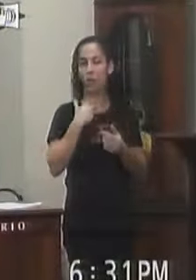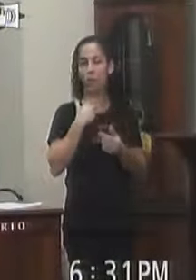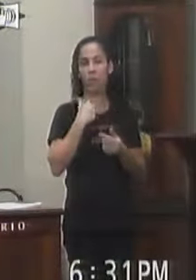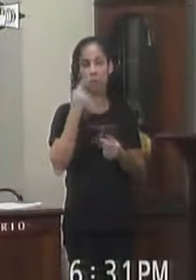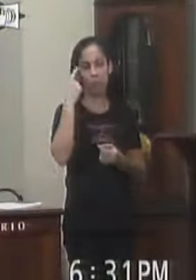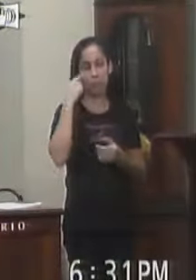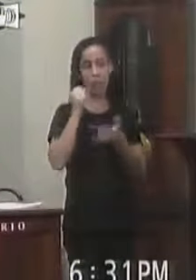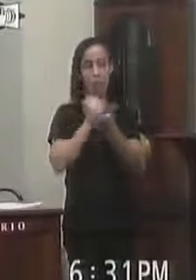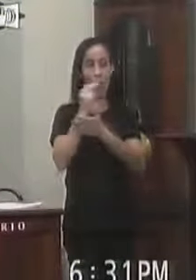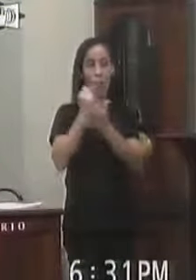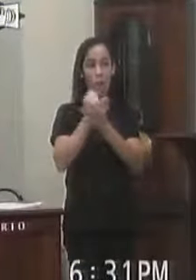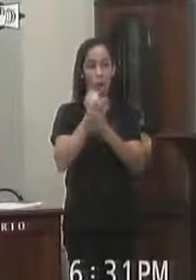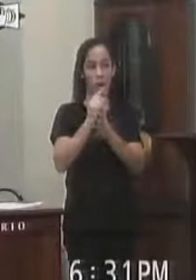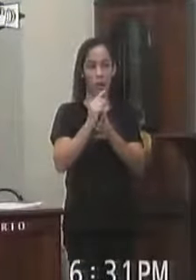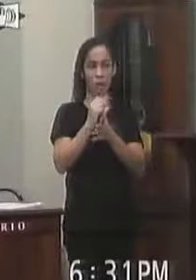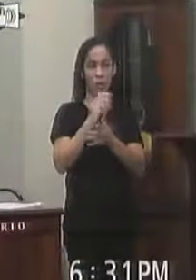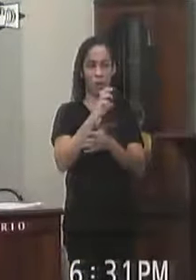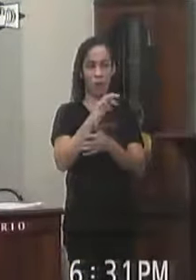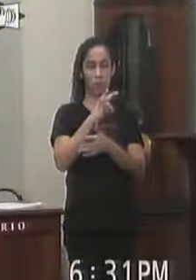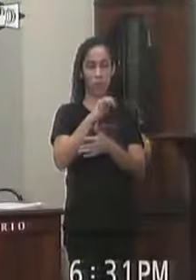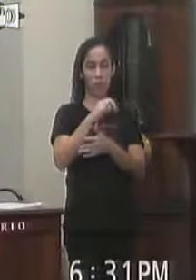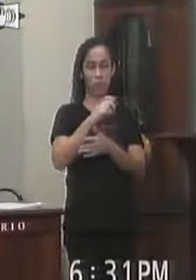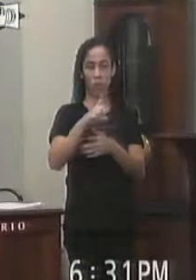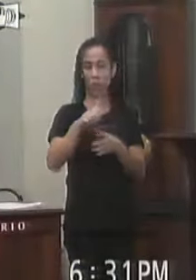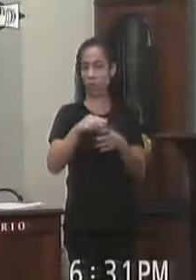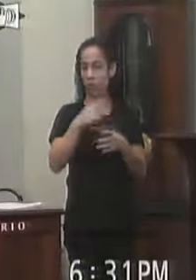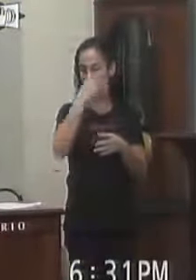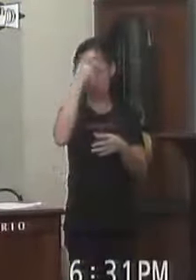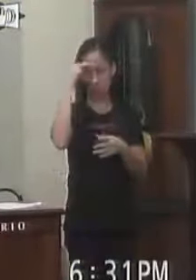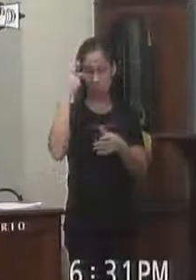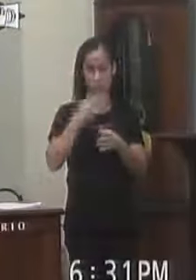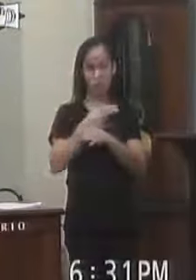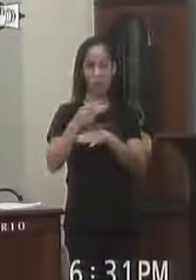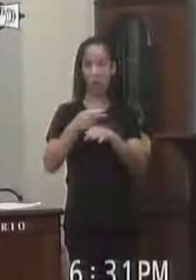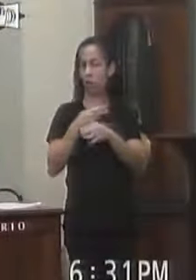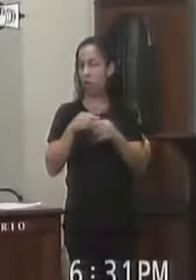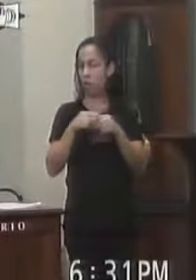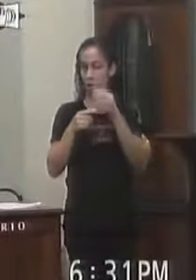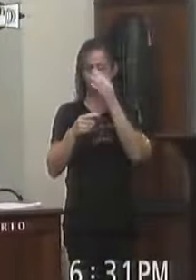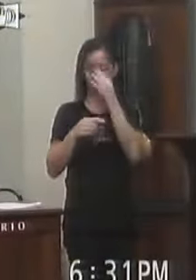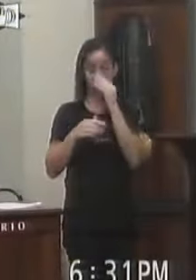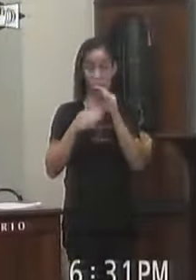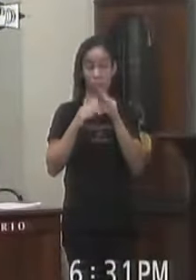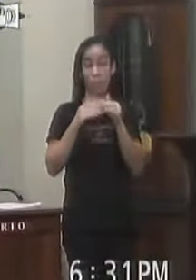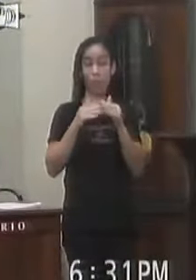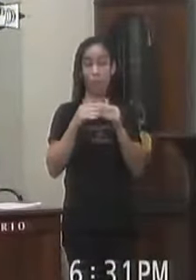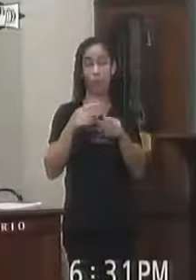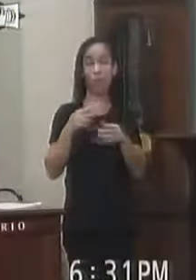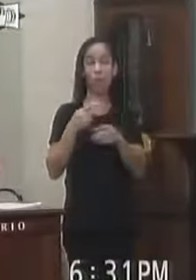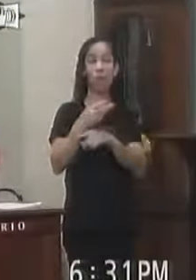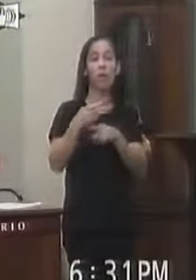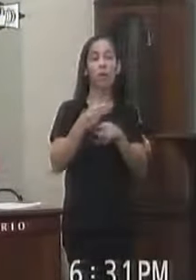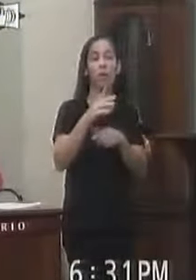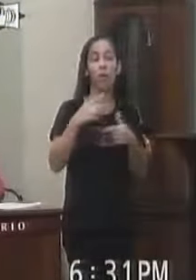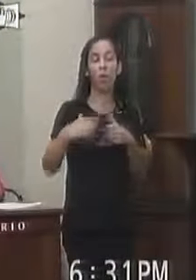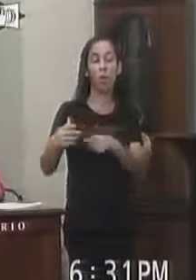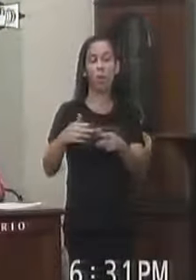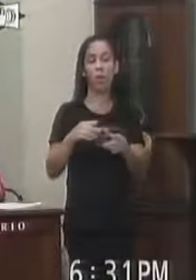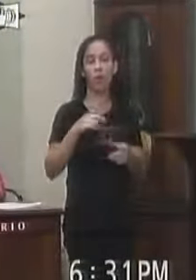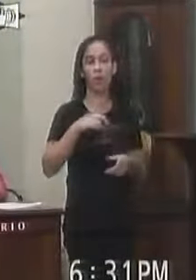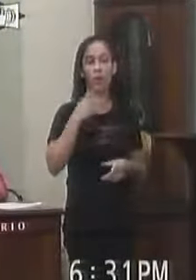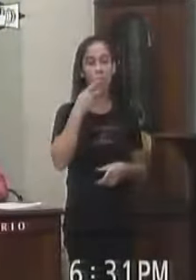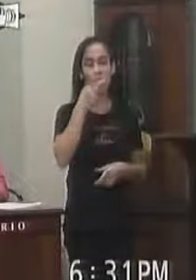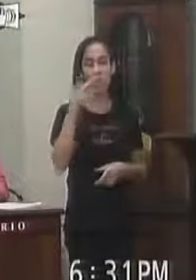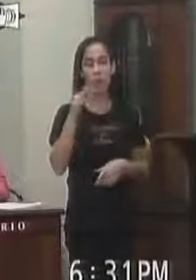Pensar em comprar O benefício eventual E aí o cidadão Procura a gente E aí a gente pede Para procurar o serviço Para que haja Uma visita